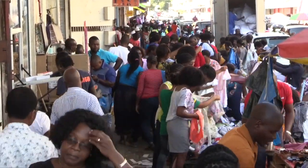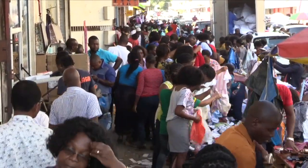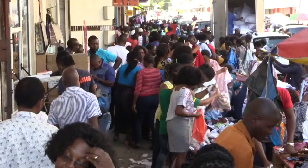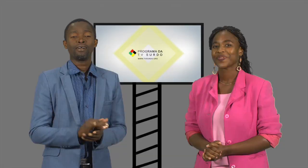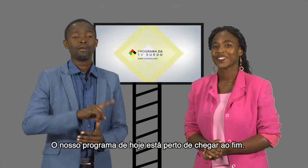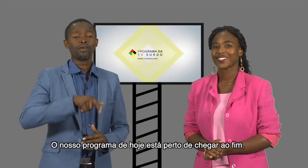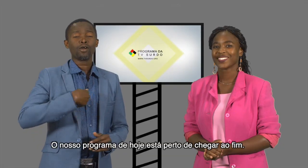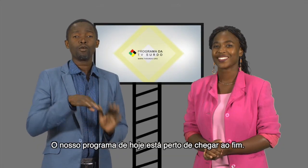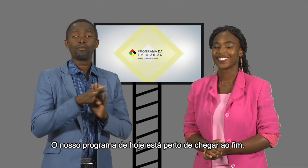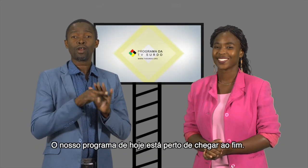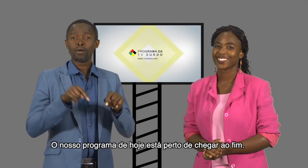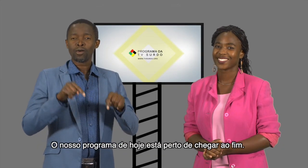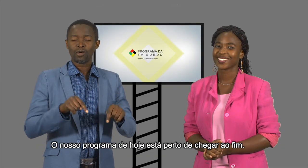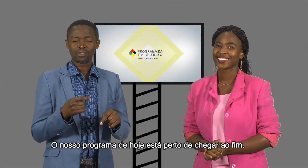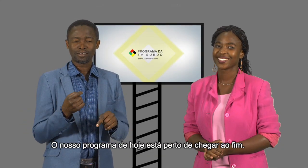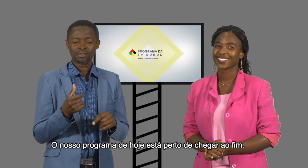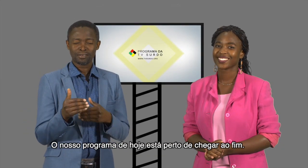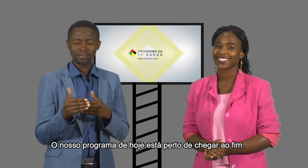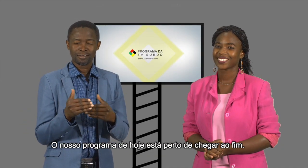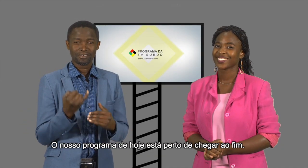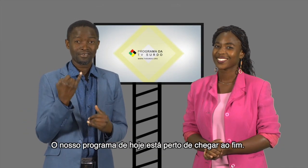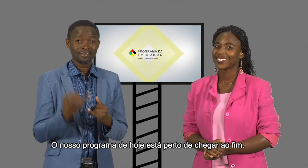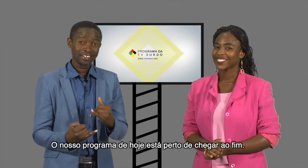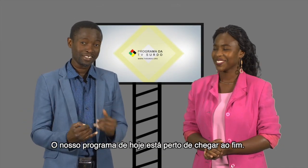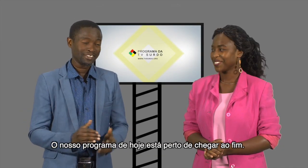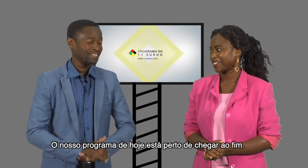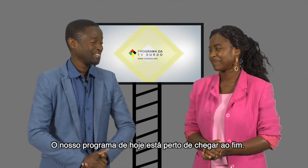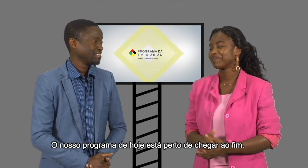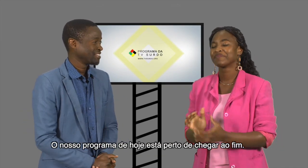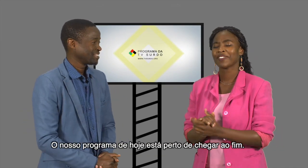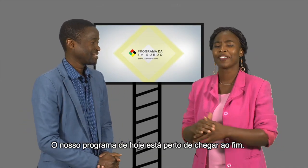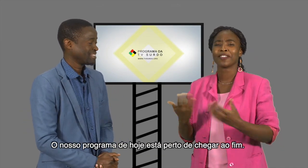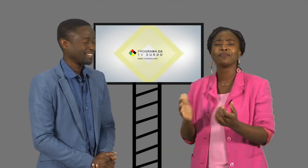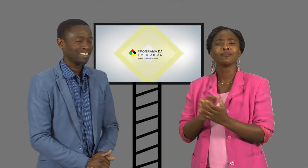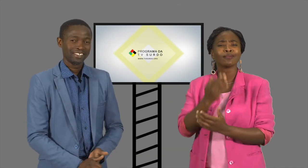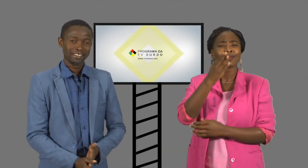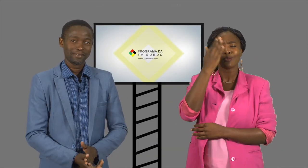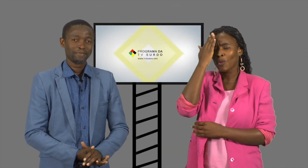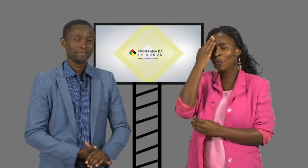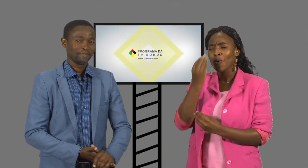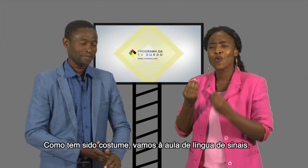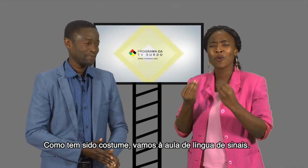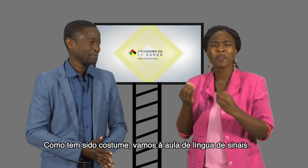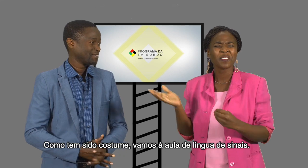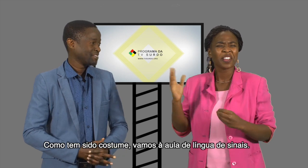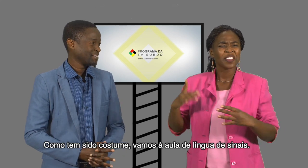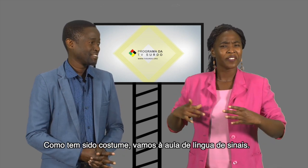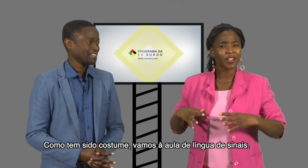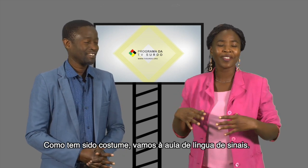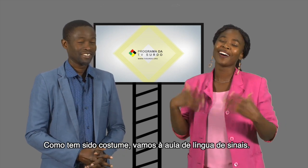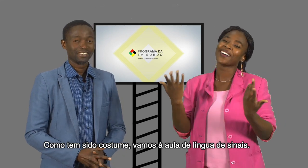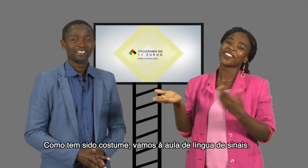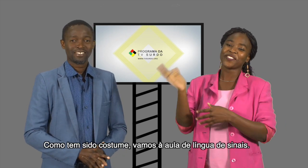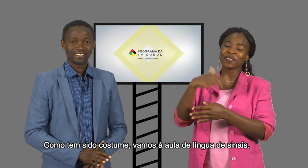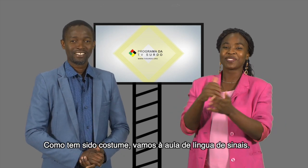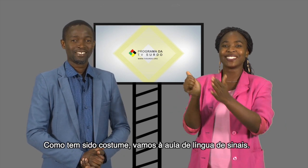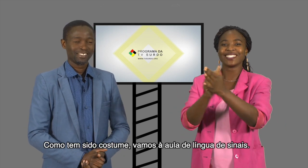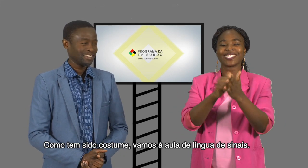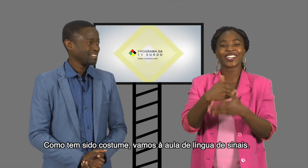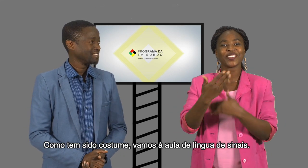O nosso programa de hoje está perto de chegar ao fim. Como tem sido o costume, vamos à aula de